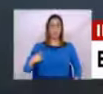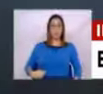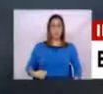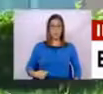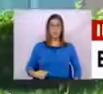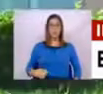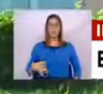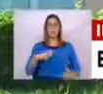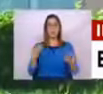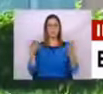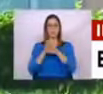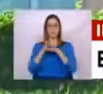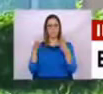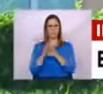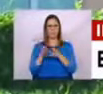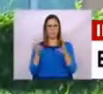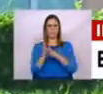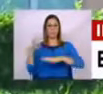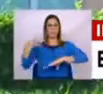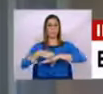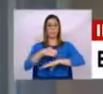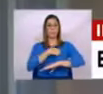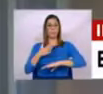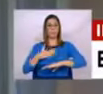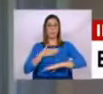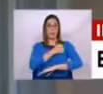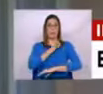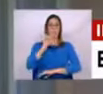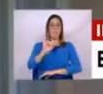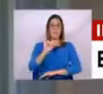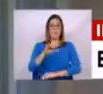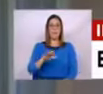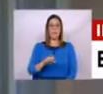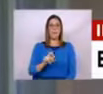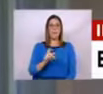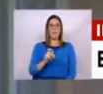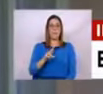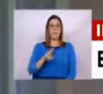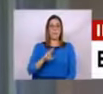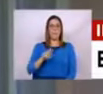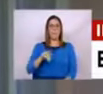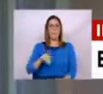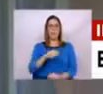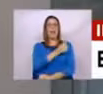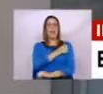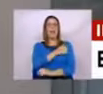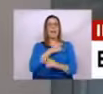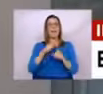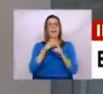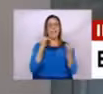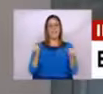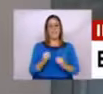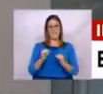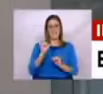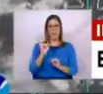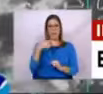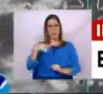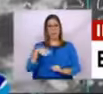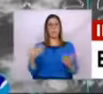mandou tapar portas e janelas na célebre propriedade de Mar-a-Lago, em Palm Beach, conhecida como a Casa Branca de Inverno.